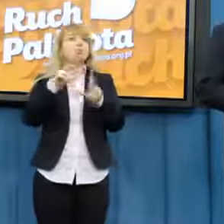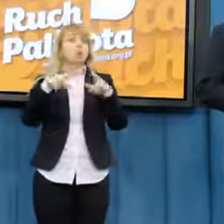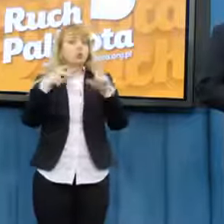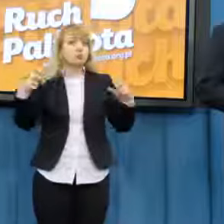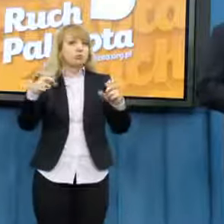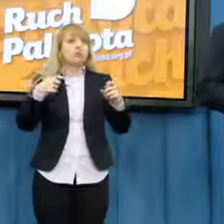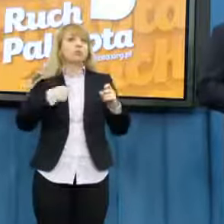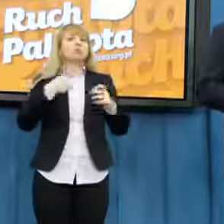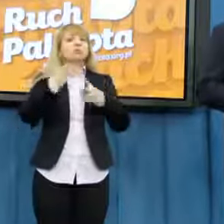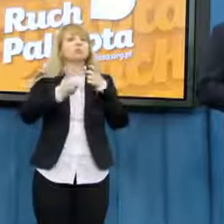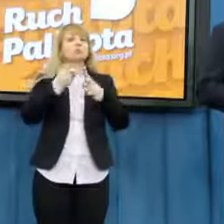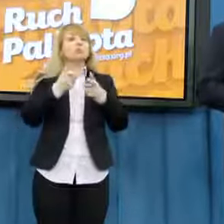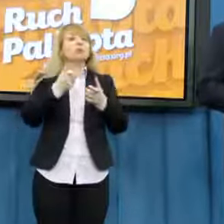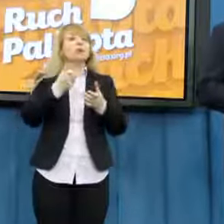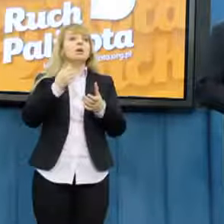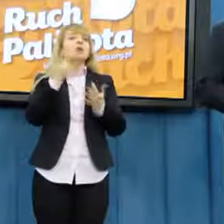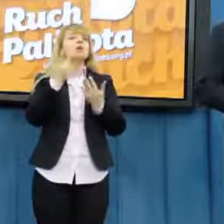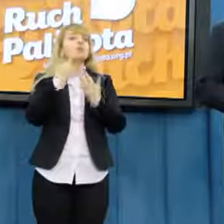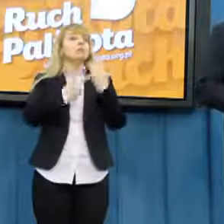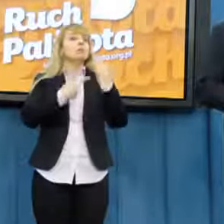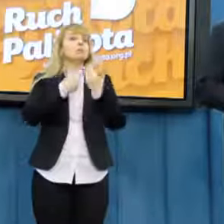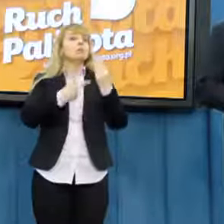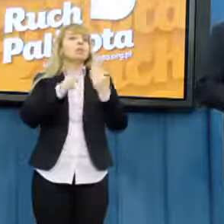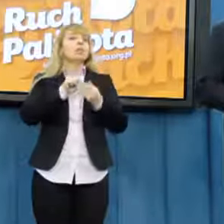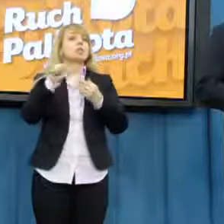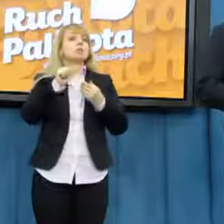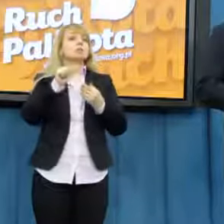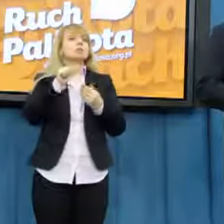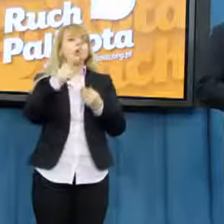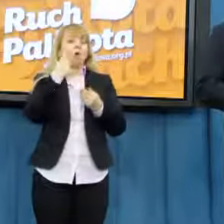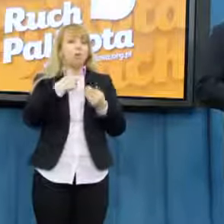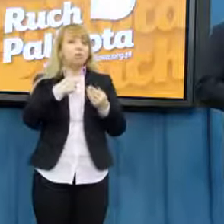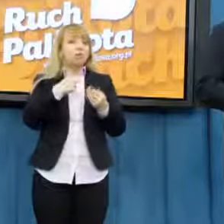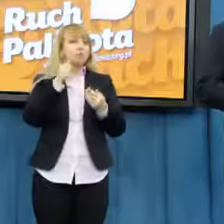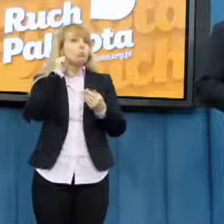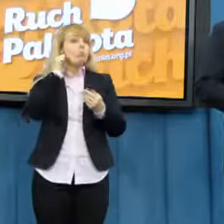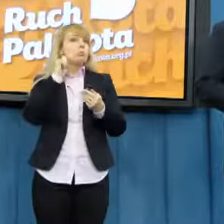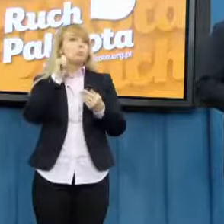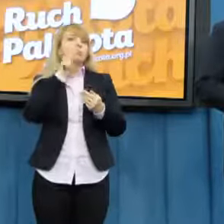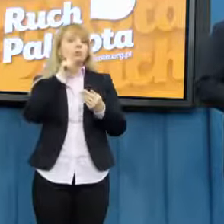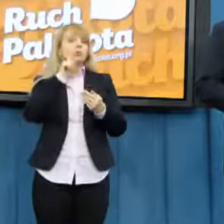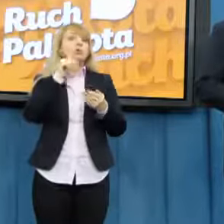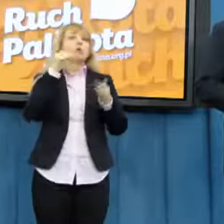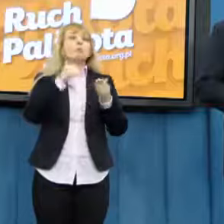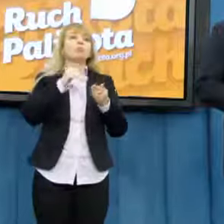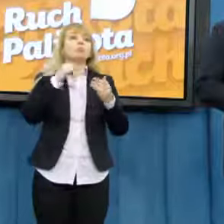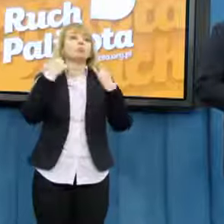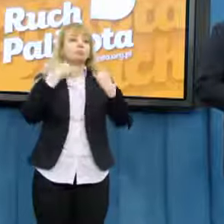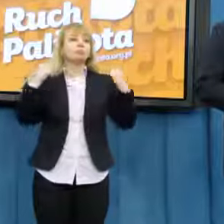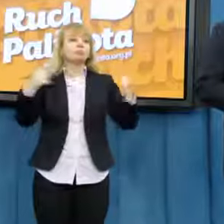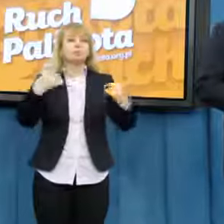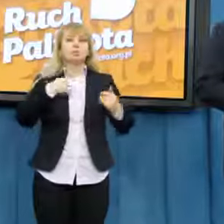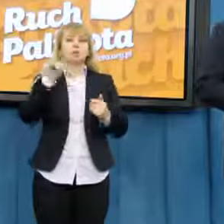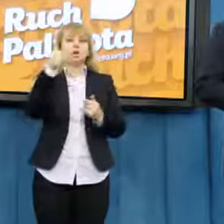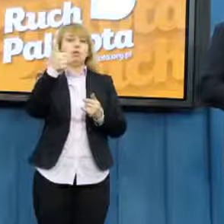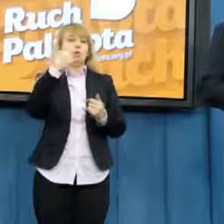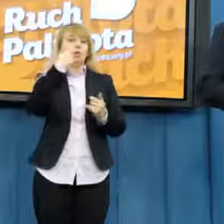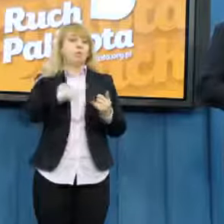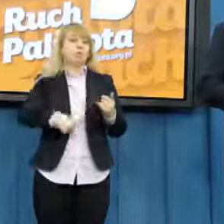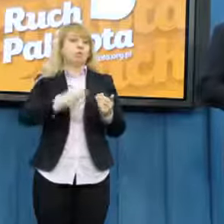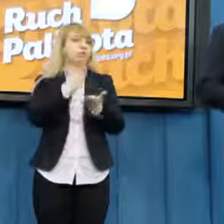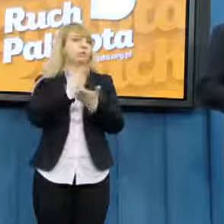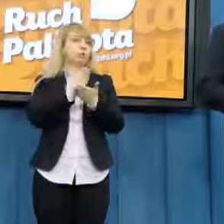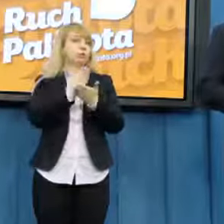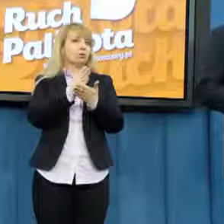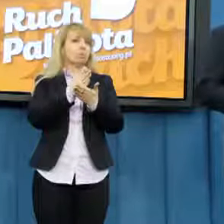ilość osób różnych płci może różnić się najwyżej o jedną. Czas, żeby